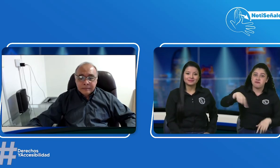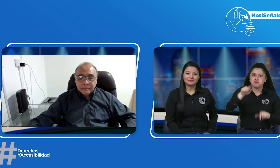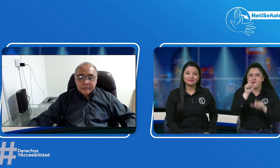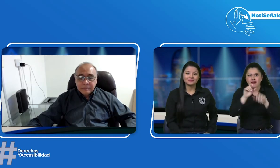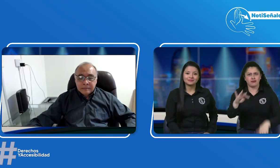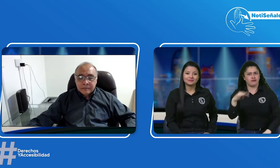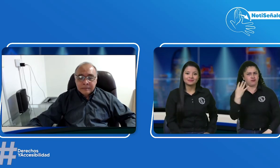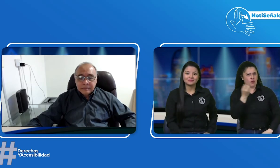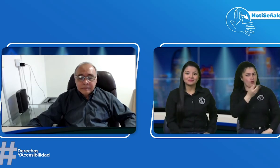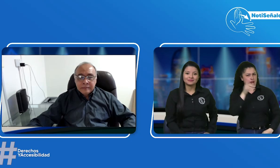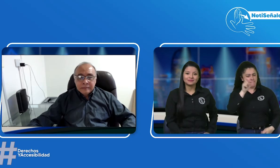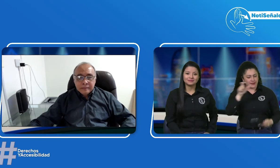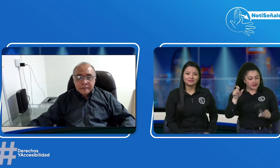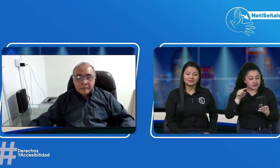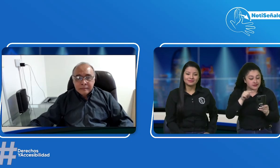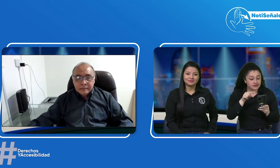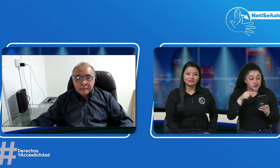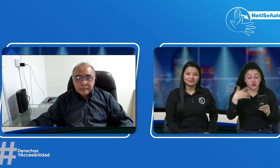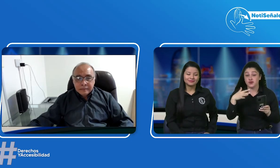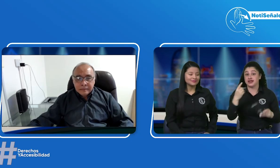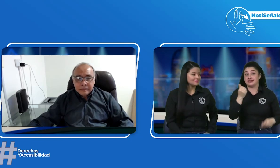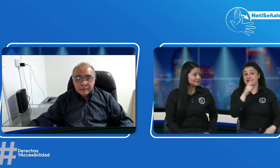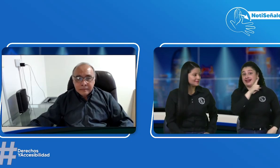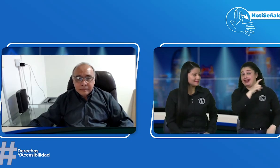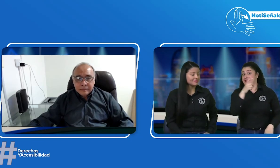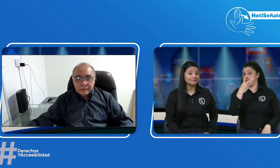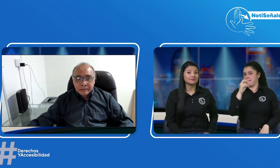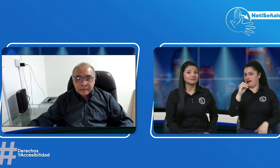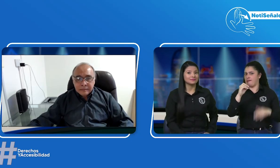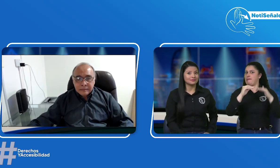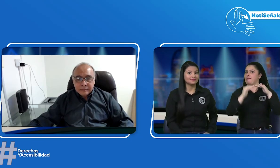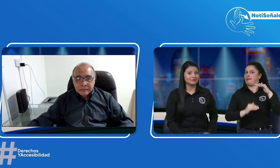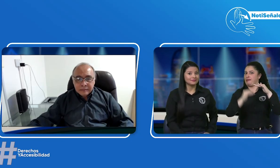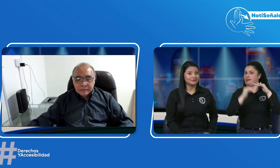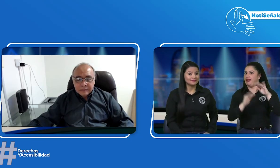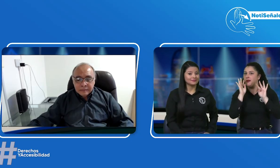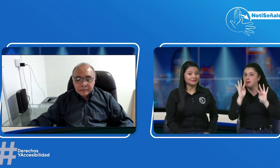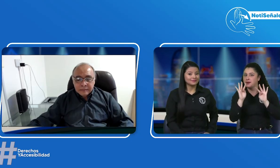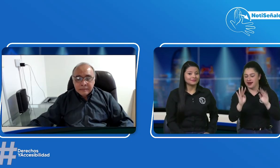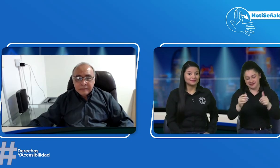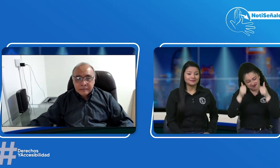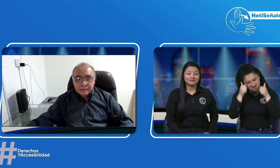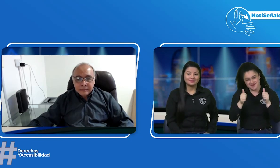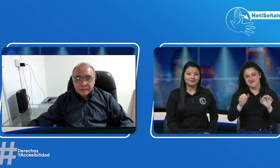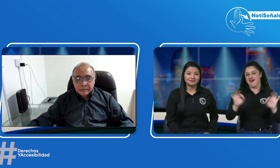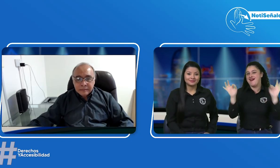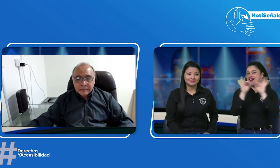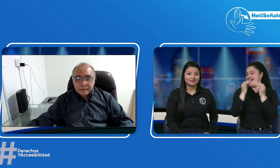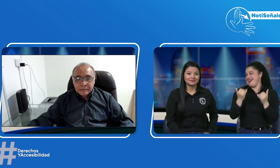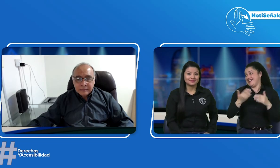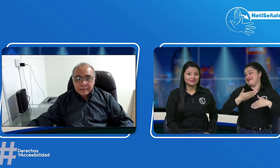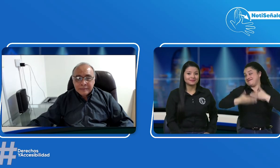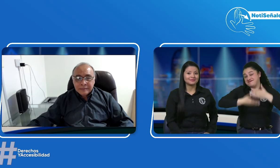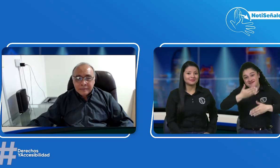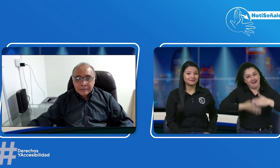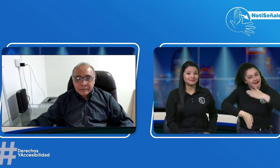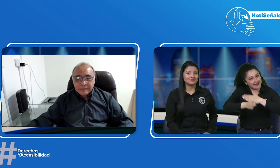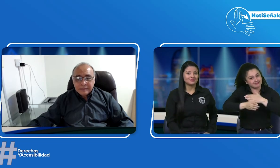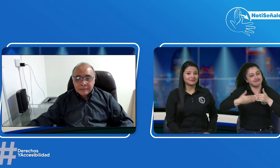acompañado todo este tiempo en estos momentos casi 120 personas gracias por vernos es importante